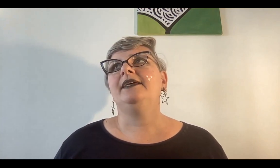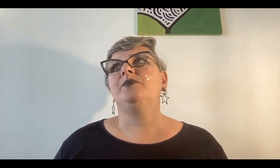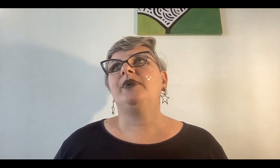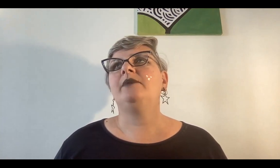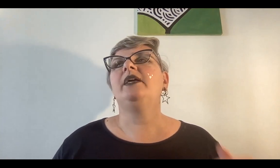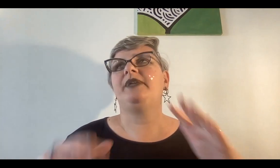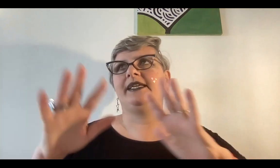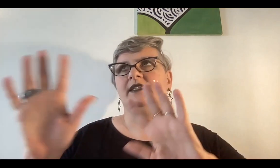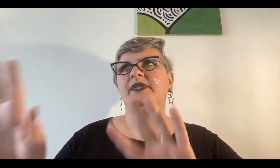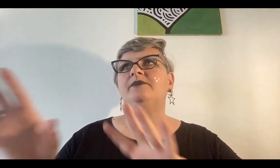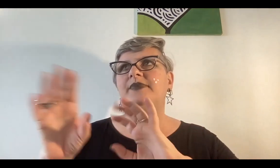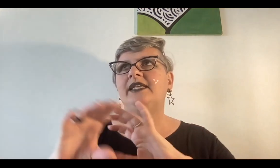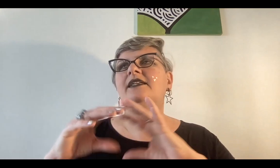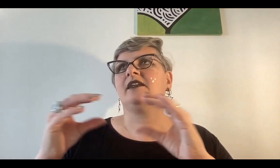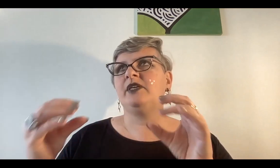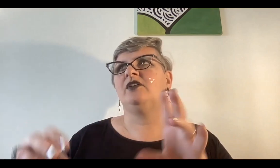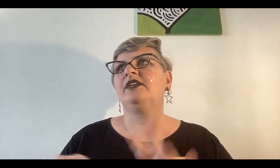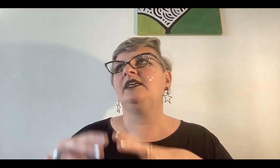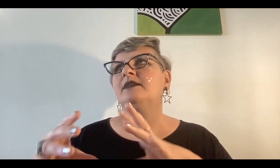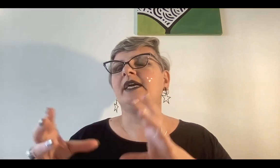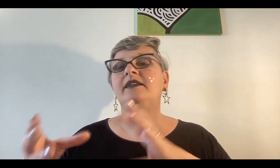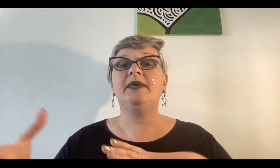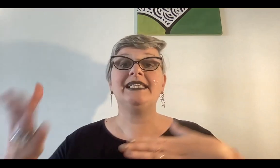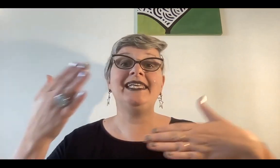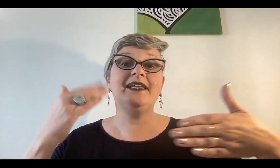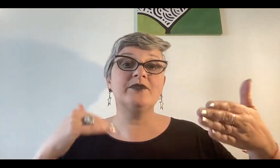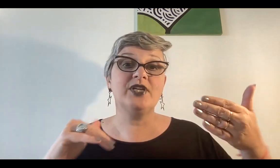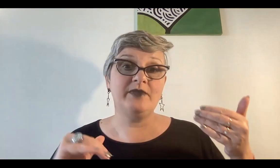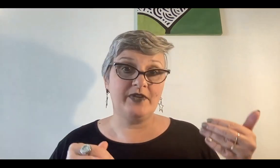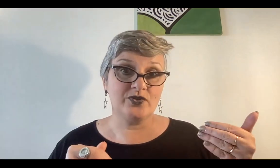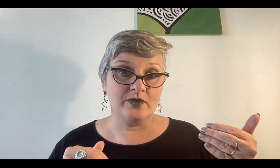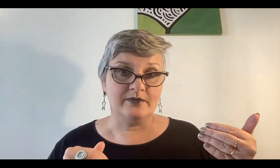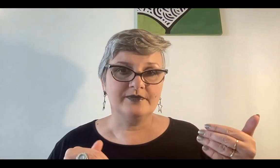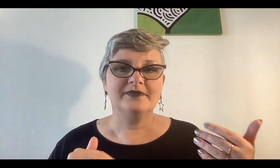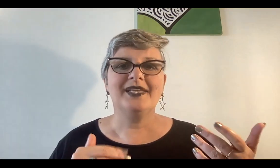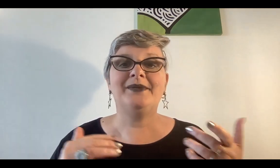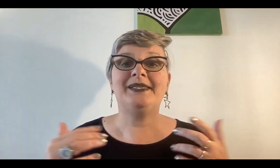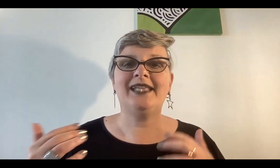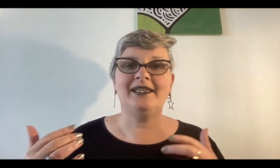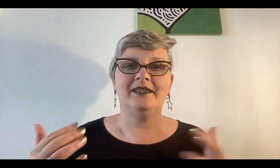ahí voy a explicar también viene la terminología samajay y demás y tenemos el hemisferio sur el Beltane